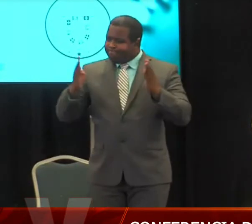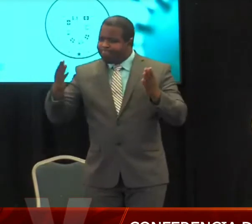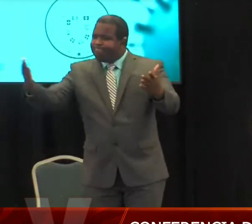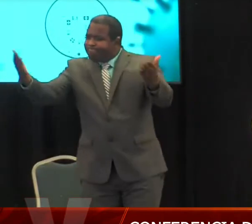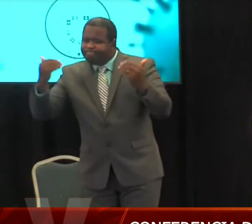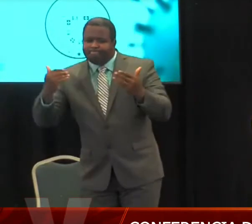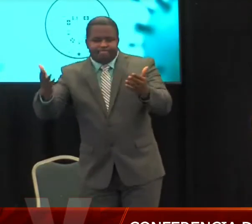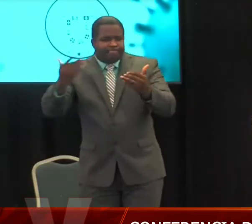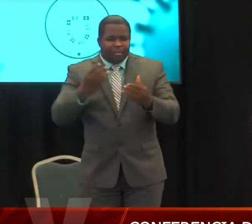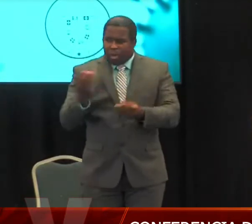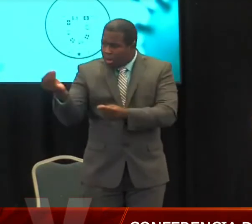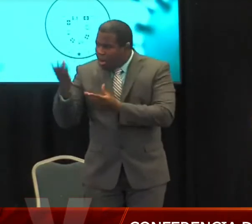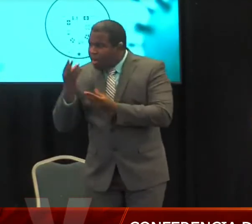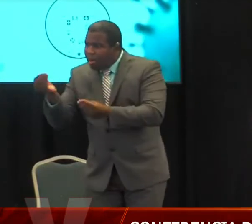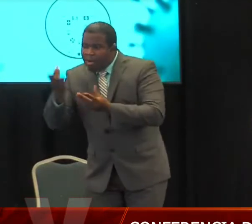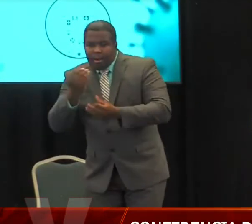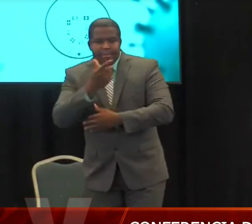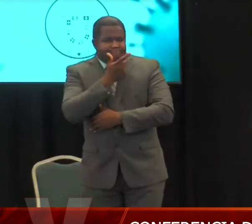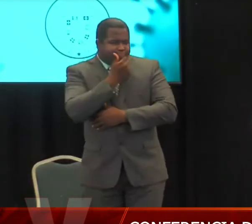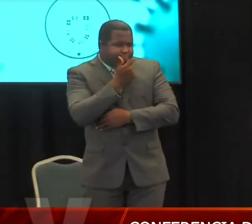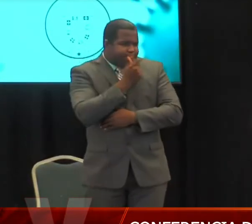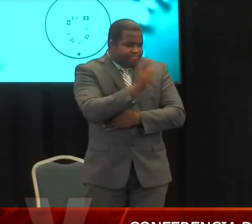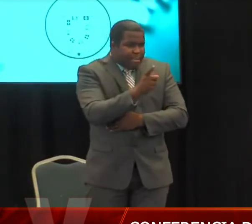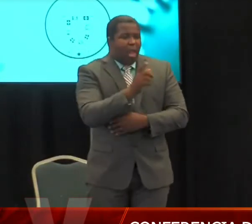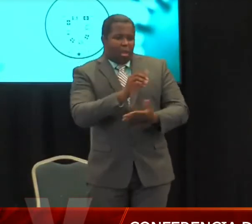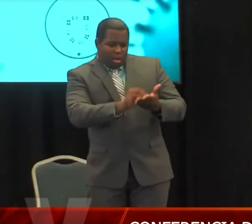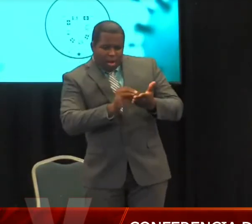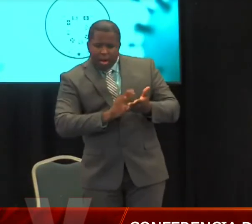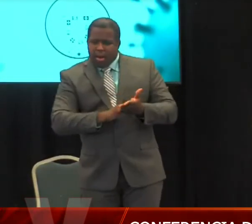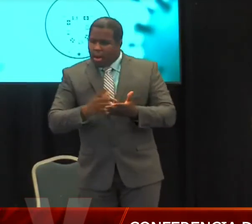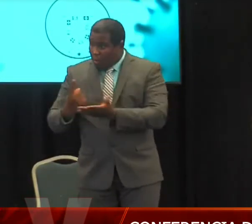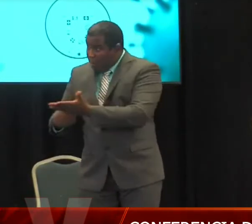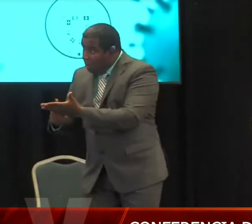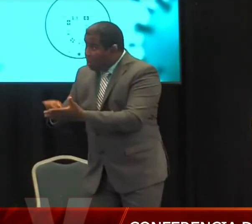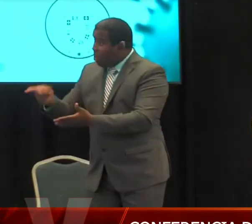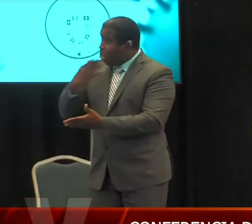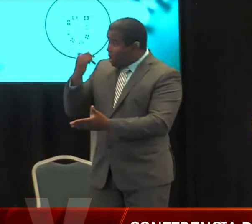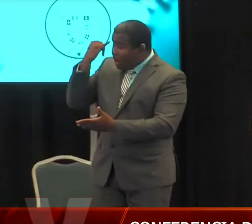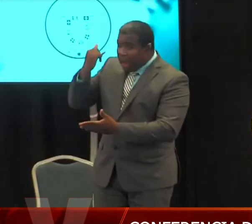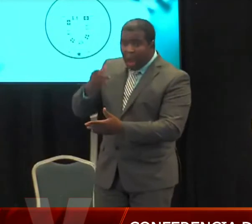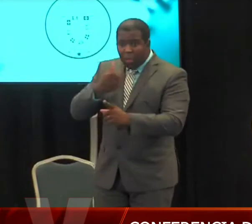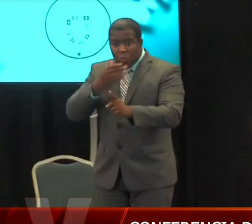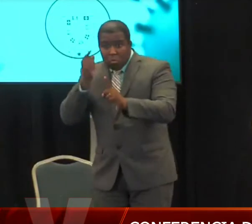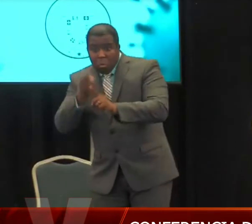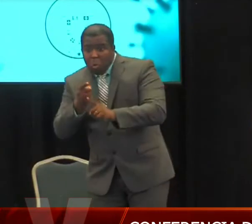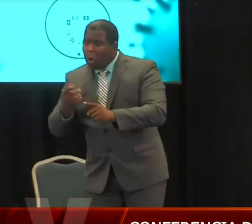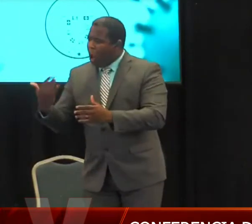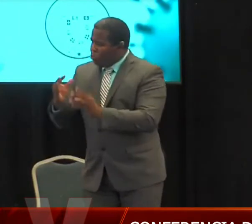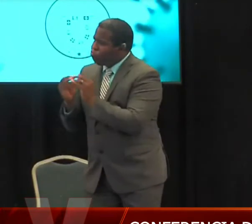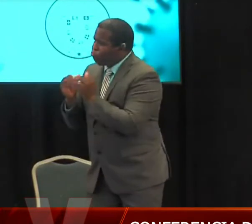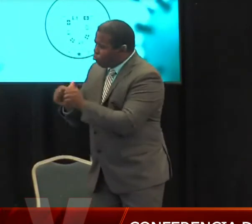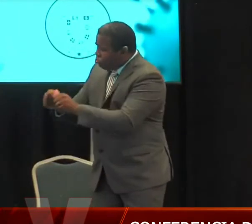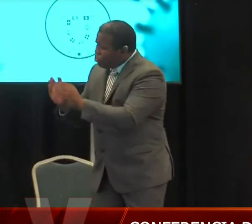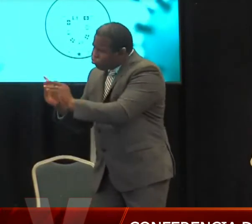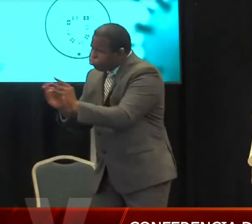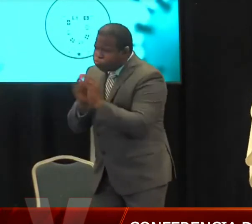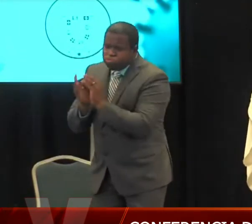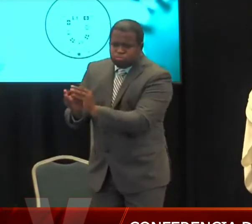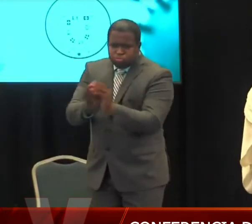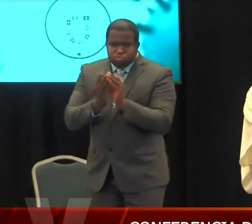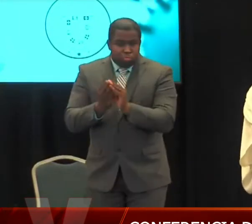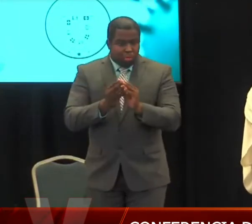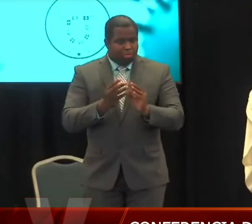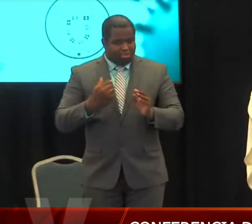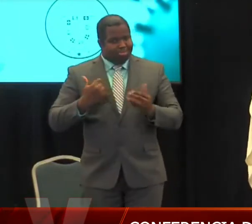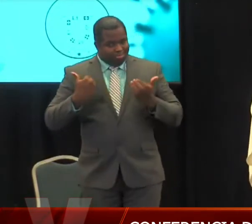todos se van a mantener en el sistema. El Departamento de Salud, definitivamente mantiene el control sobre el proceso. Todos los científicos se van a mantener insertados